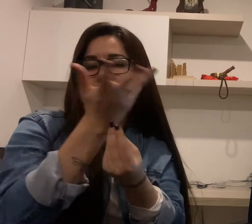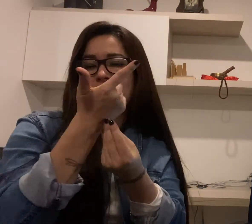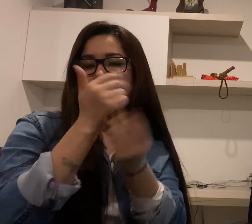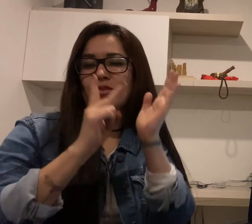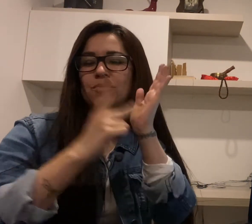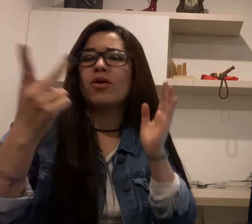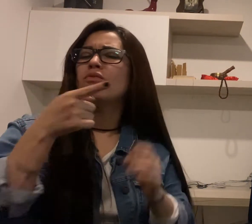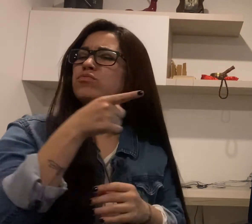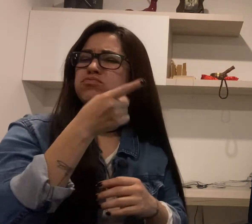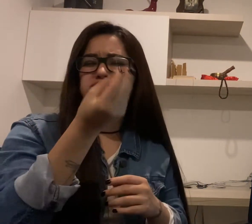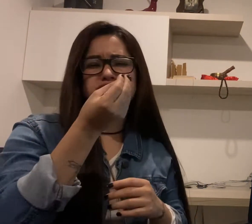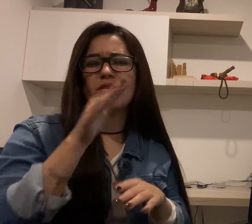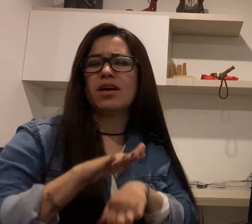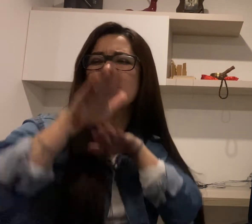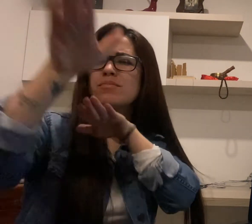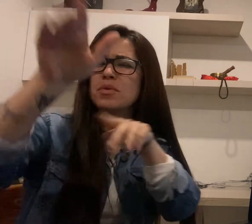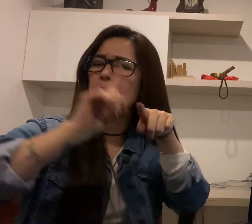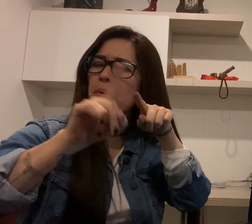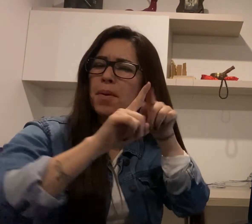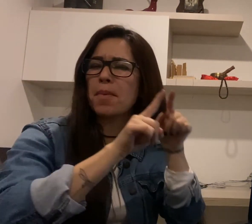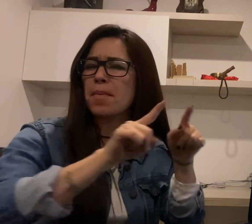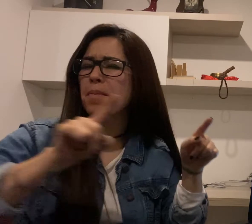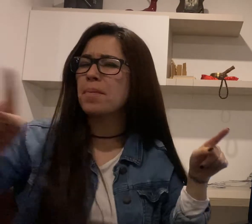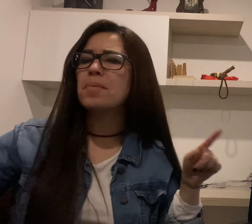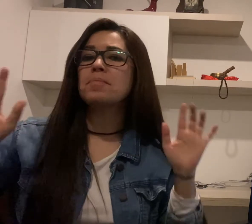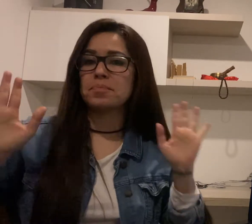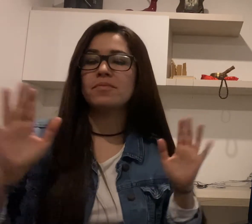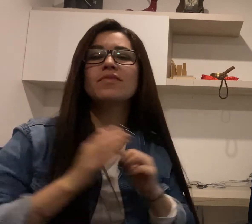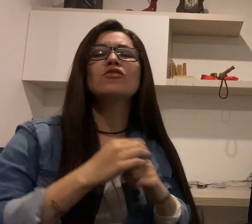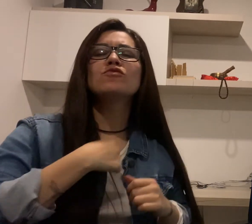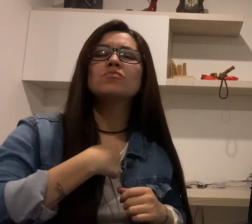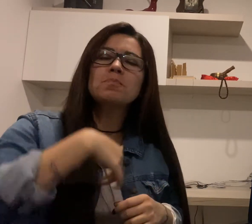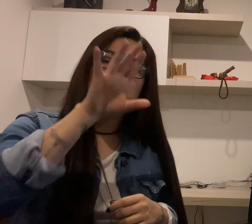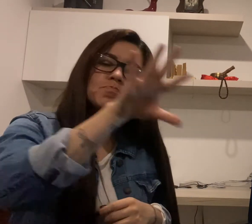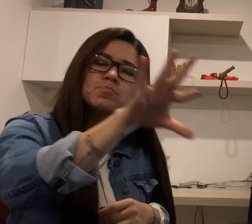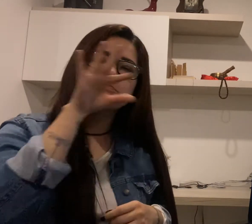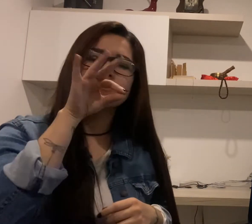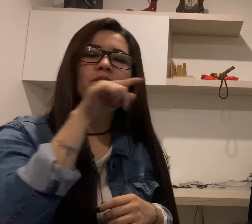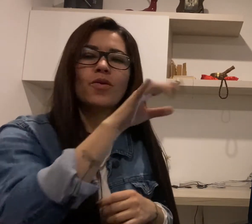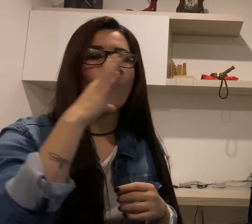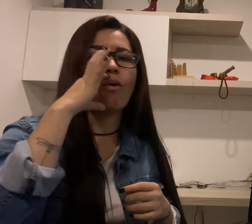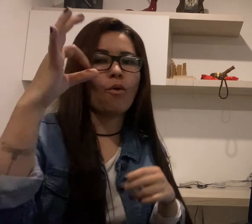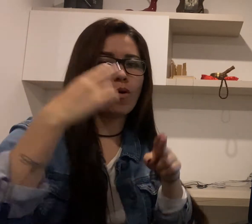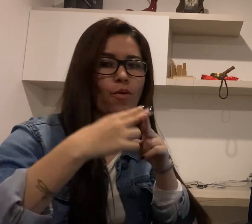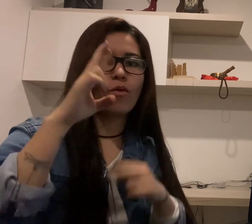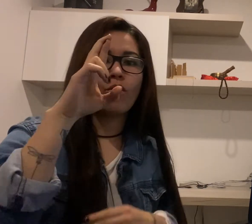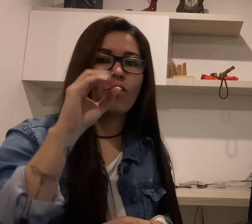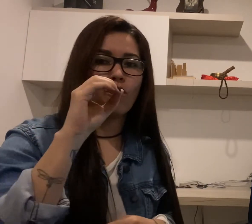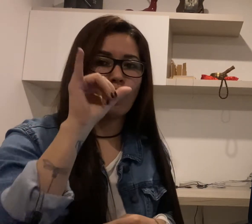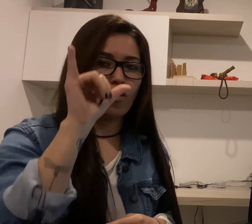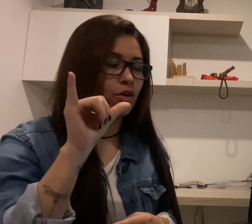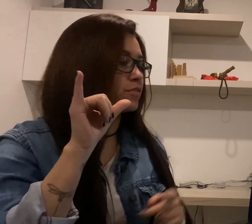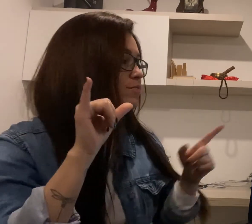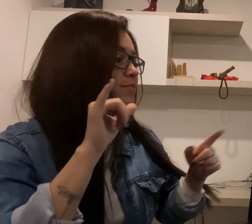En este movimiento encontramos muchos representantes que han sido muy importantes, pero a mí me pareció muy